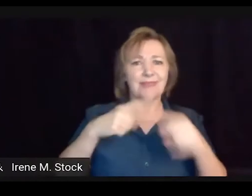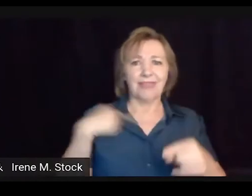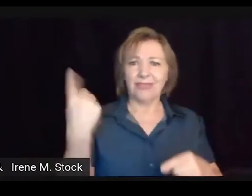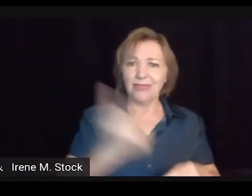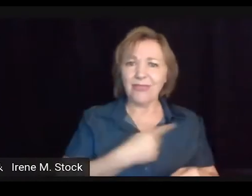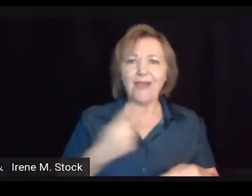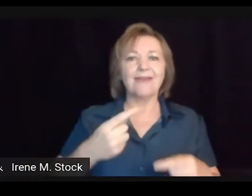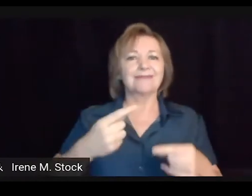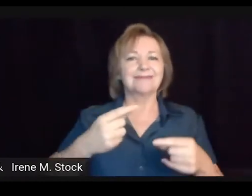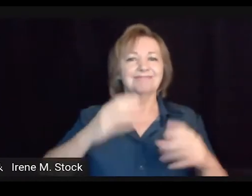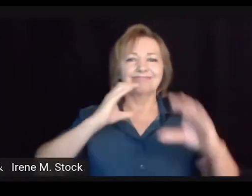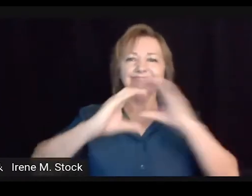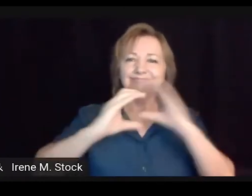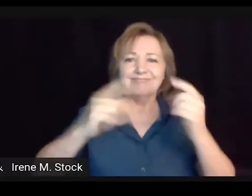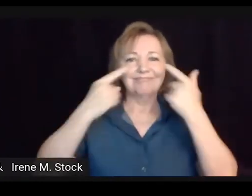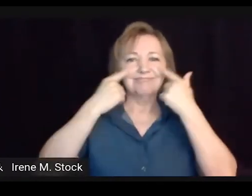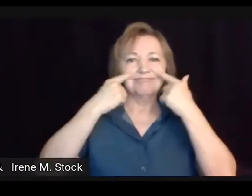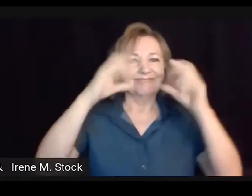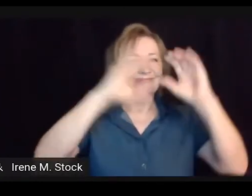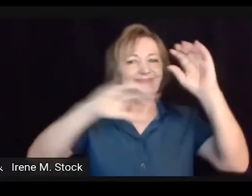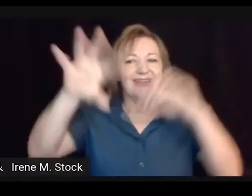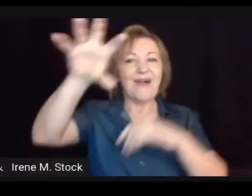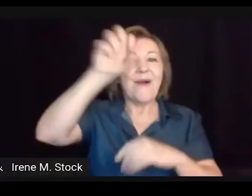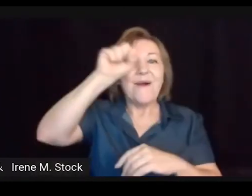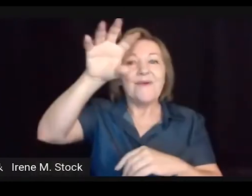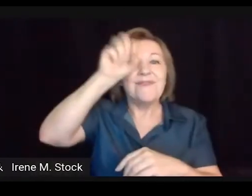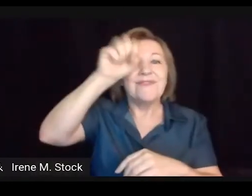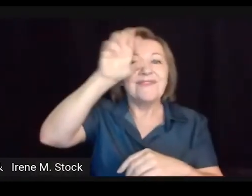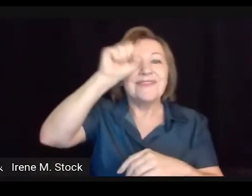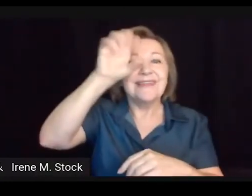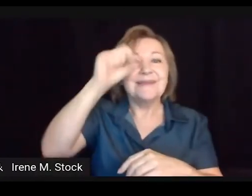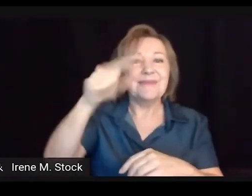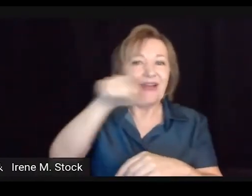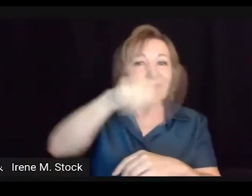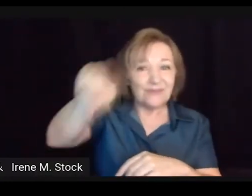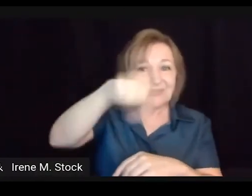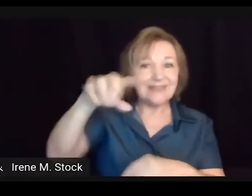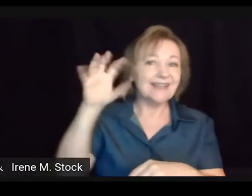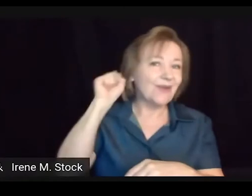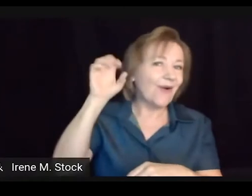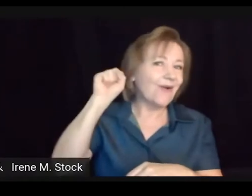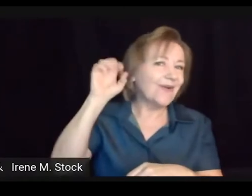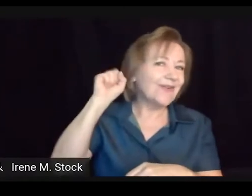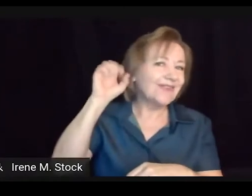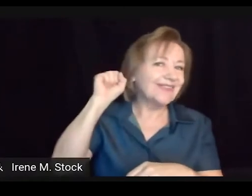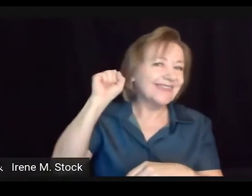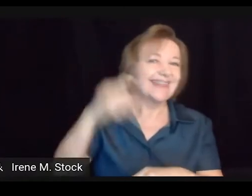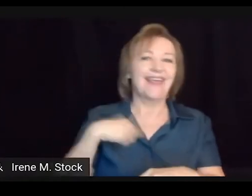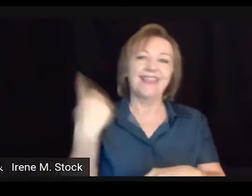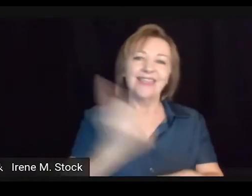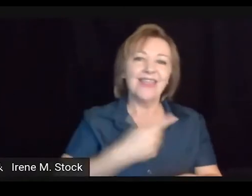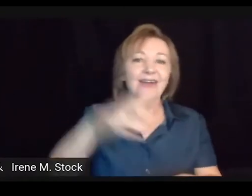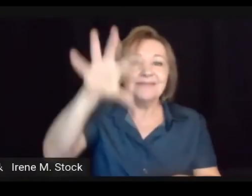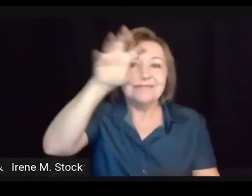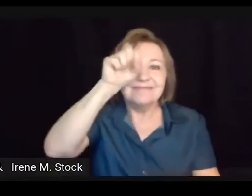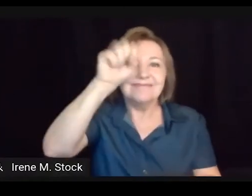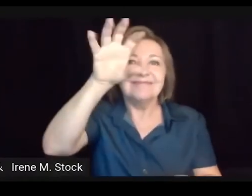experiências visuais, né, porque nós ouvimos pelos olhos, né, vocês ouvem pelos